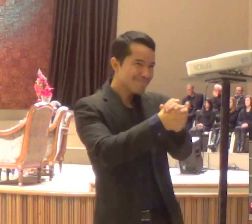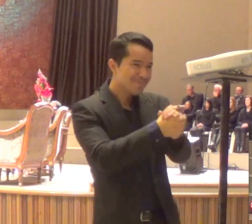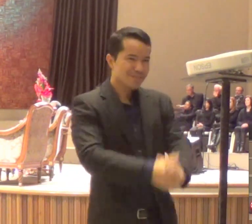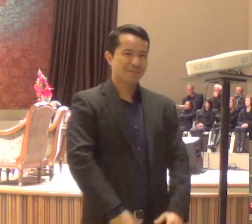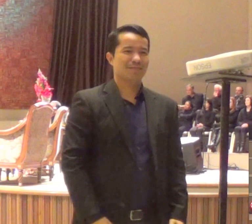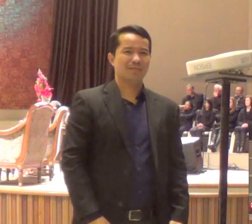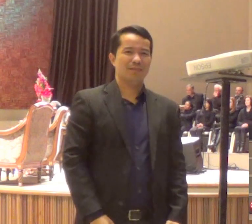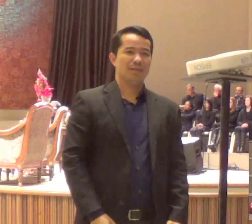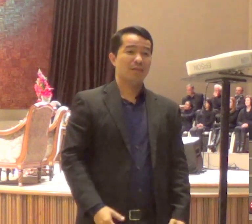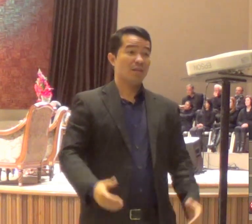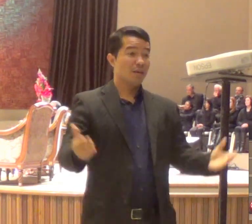O que aconteceu hoje?